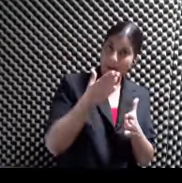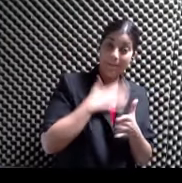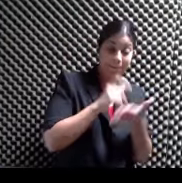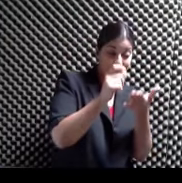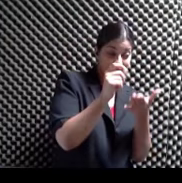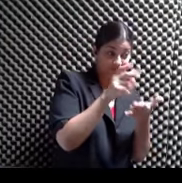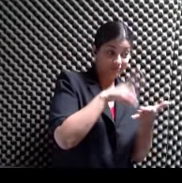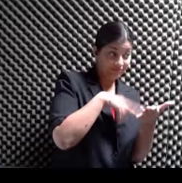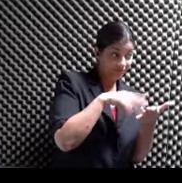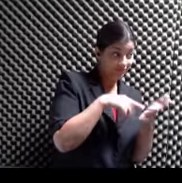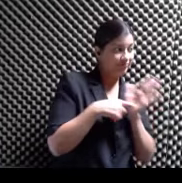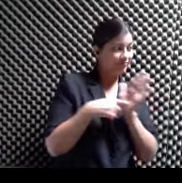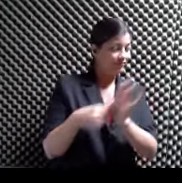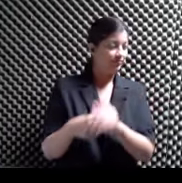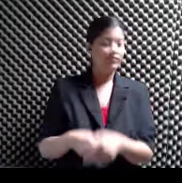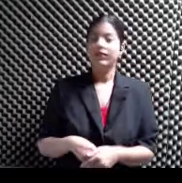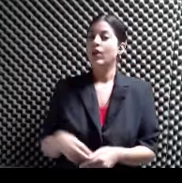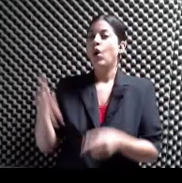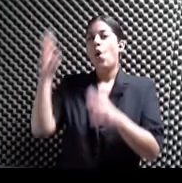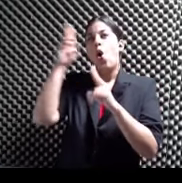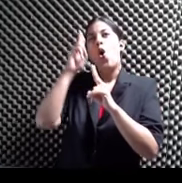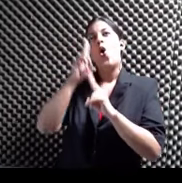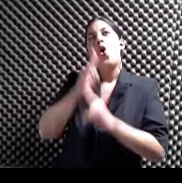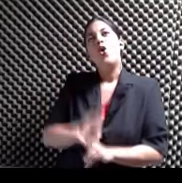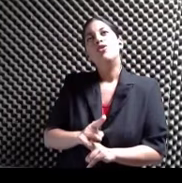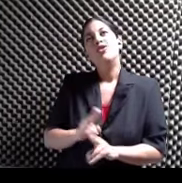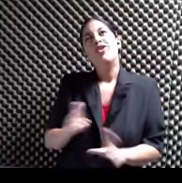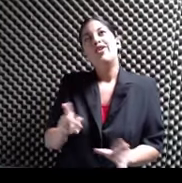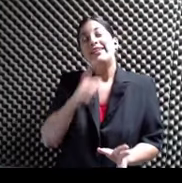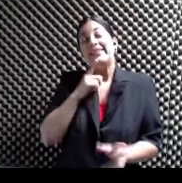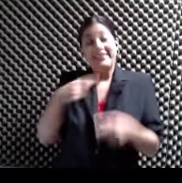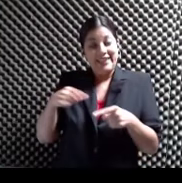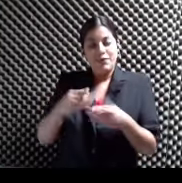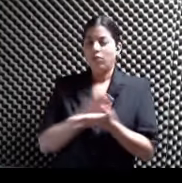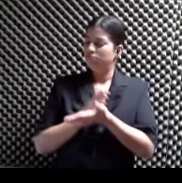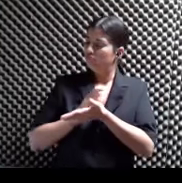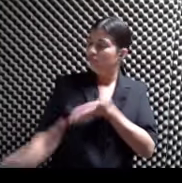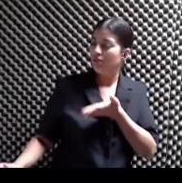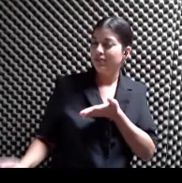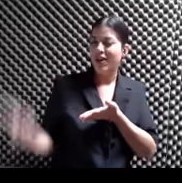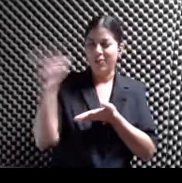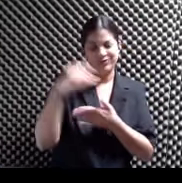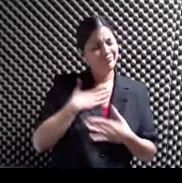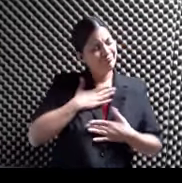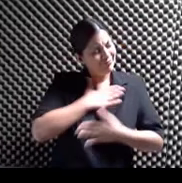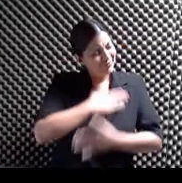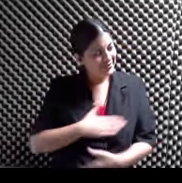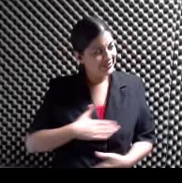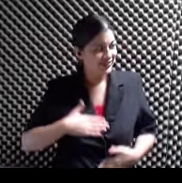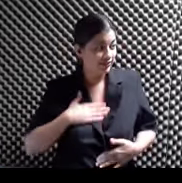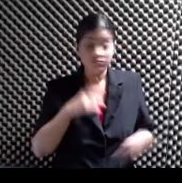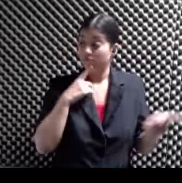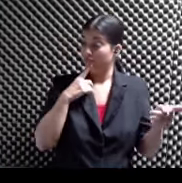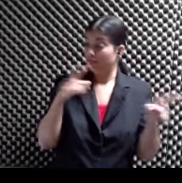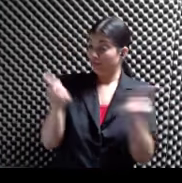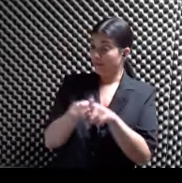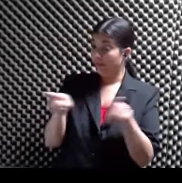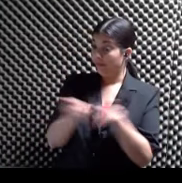jueves El honor Hace que todo lo demás Desaparezca El gusto Que uno tiene Y sería chévere Ver como David Va